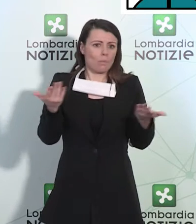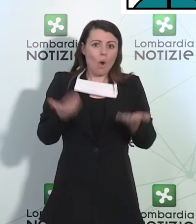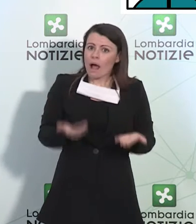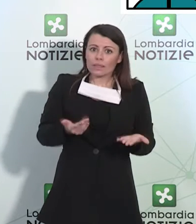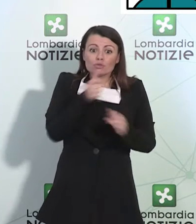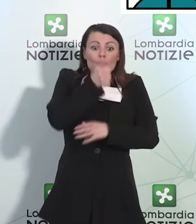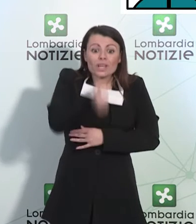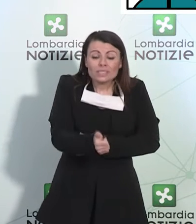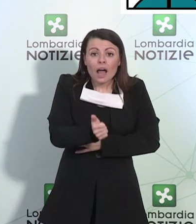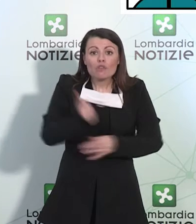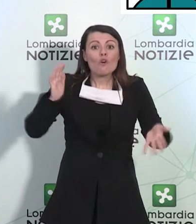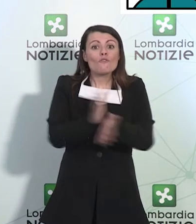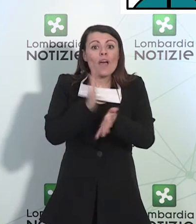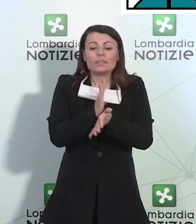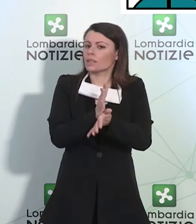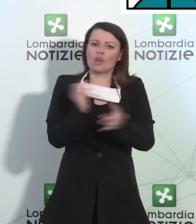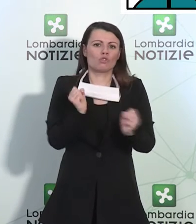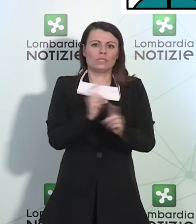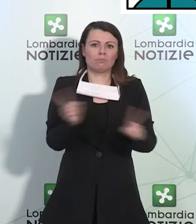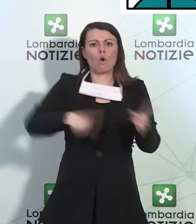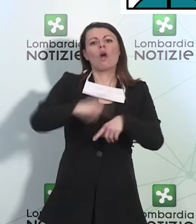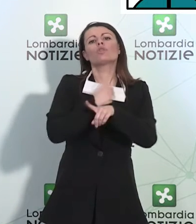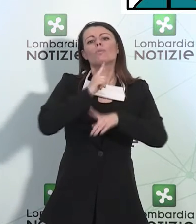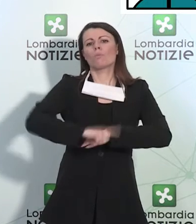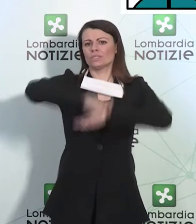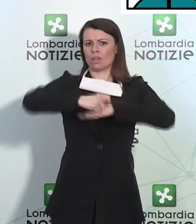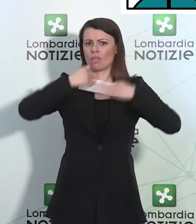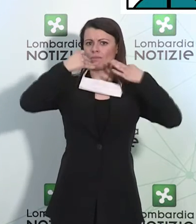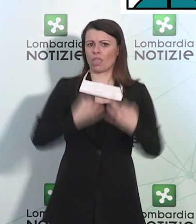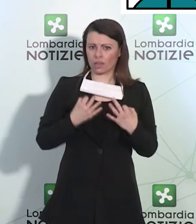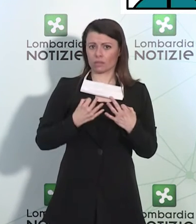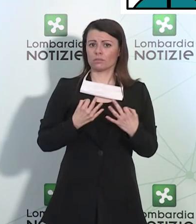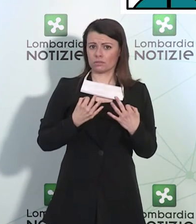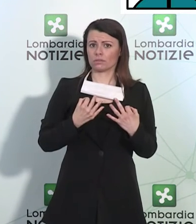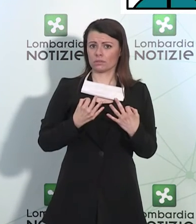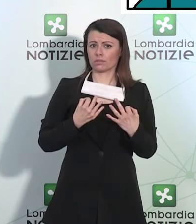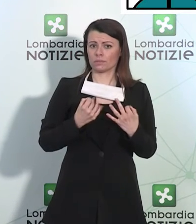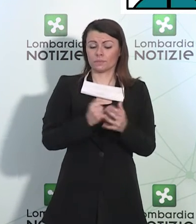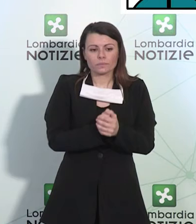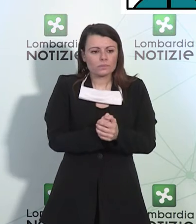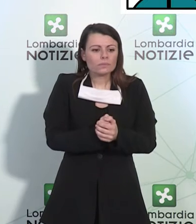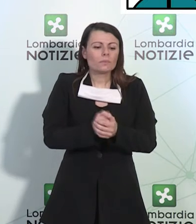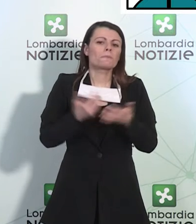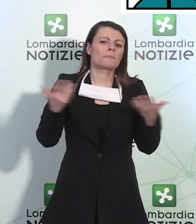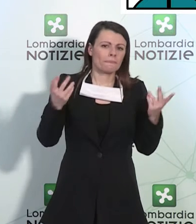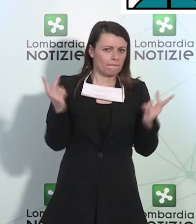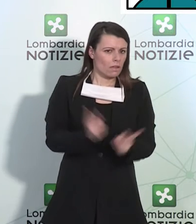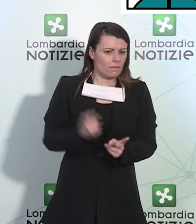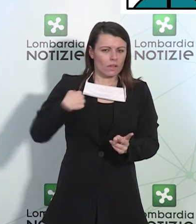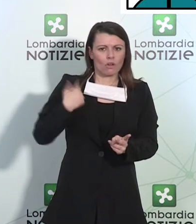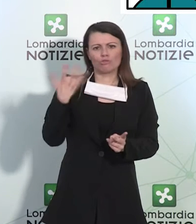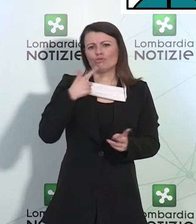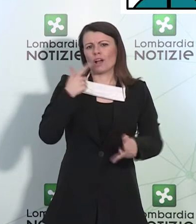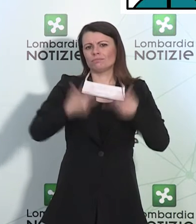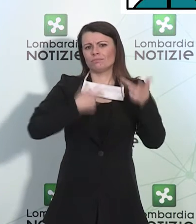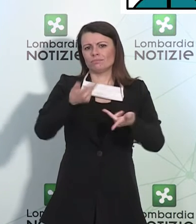quest'anno, bisognerà essere un po' severi. Come ho già avuto occasione di dire